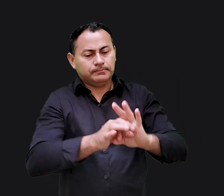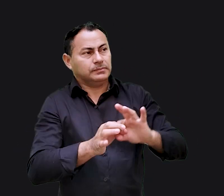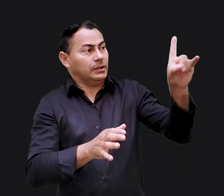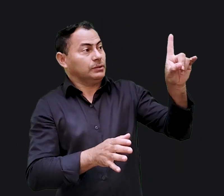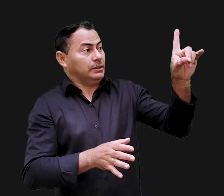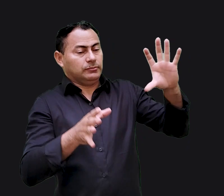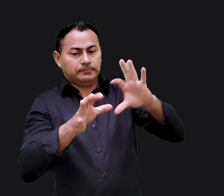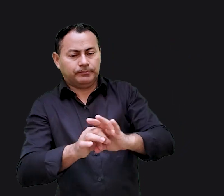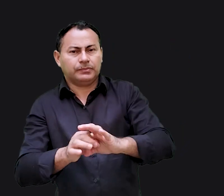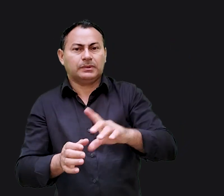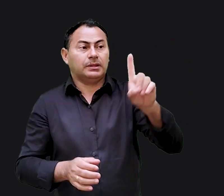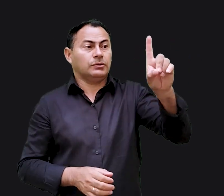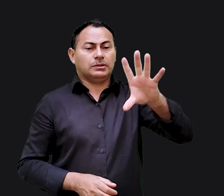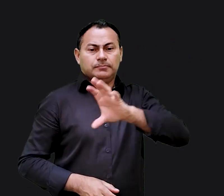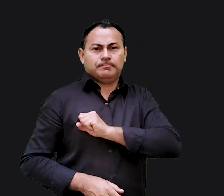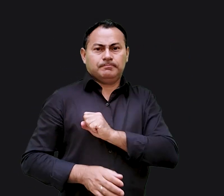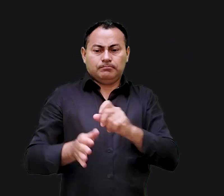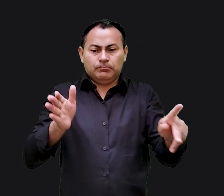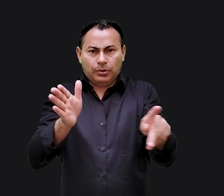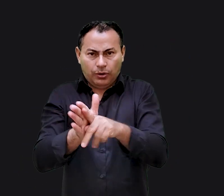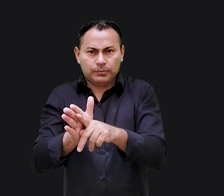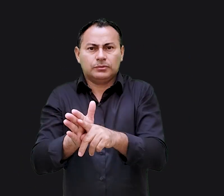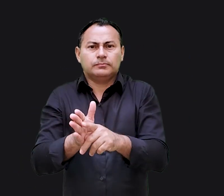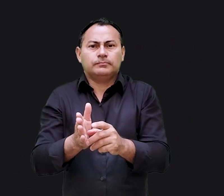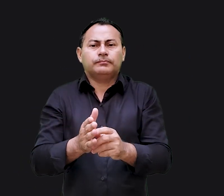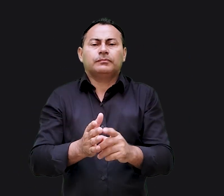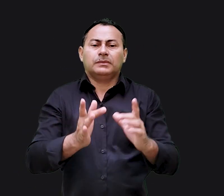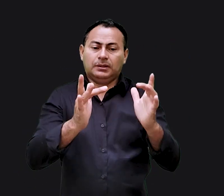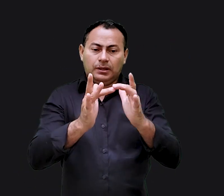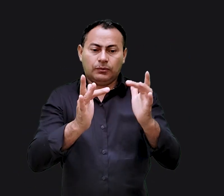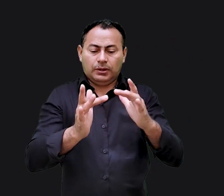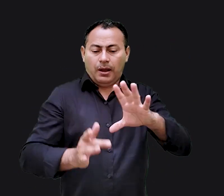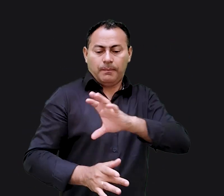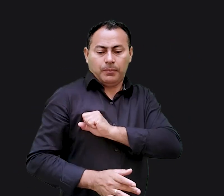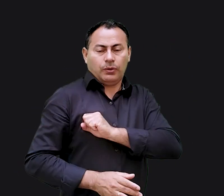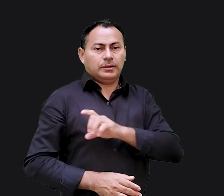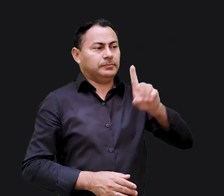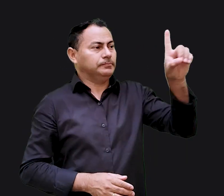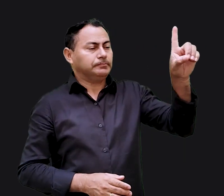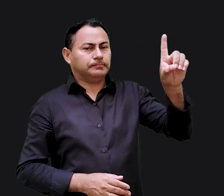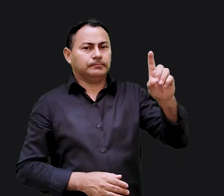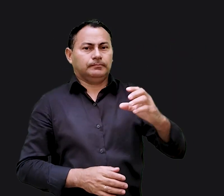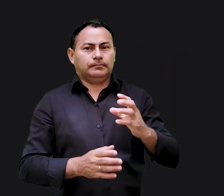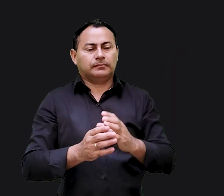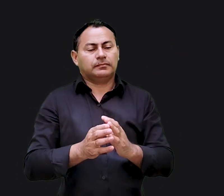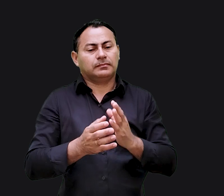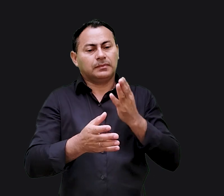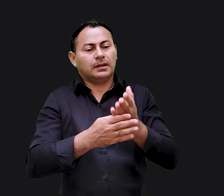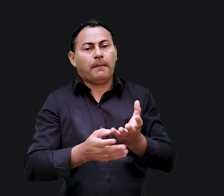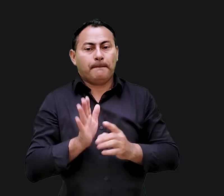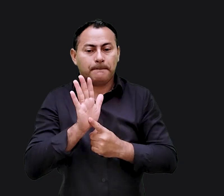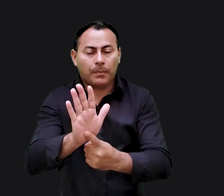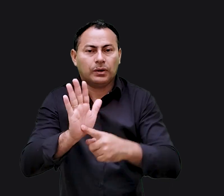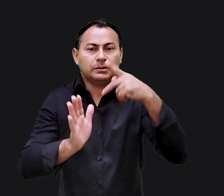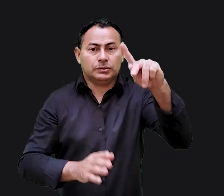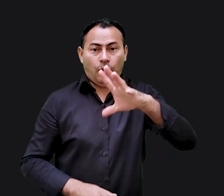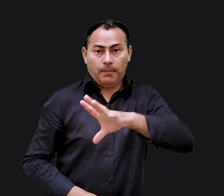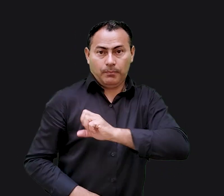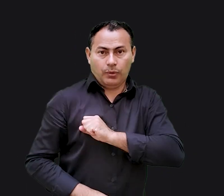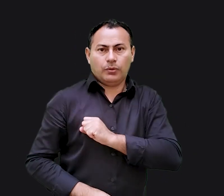Deus e Deus nele. Se Deus é esse amor específico, então, entre em contato com esse amor específico e intercepte a expressão